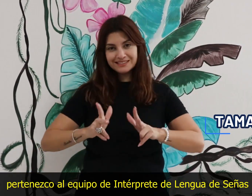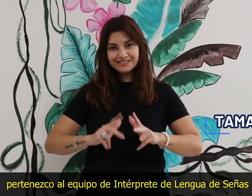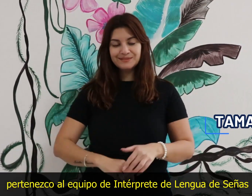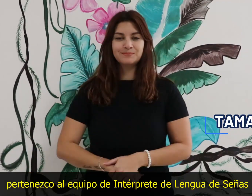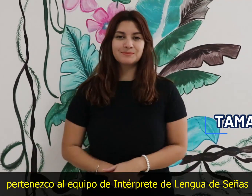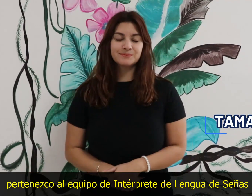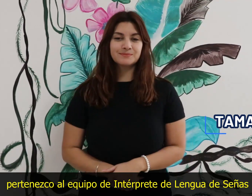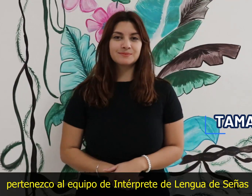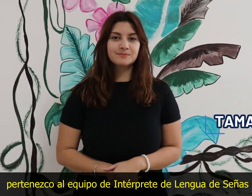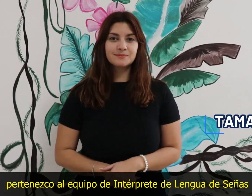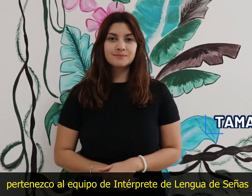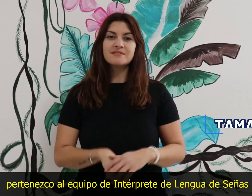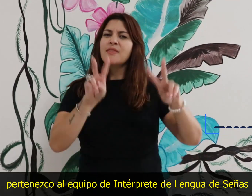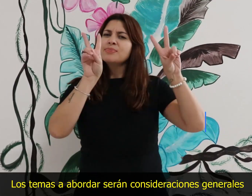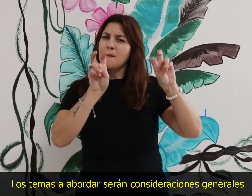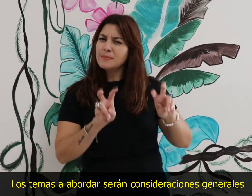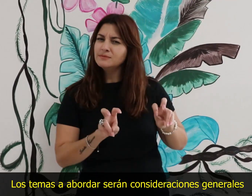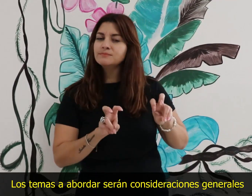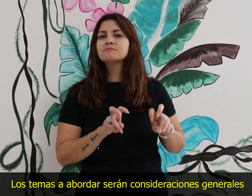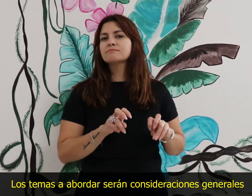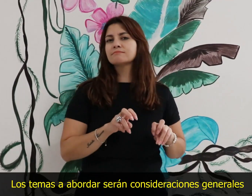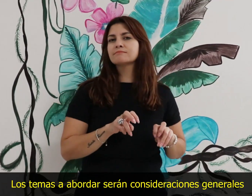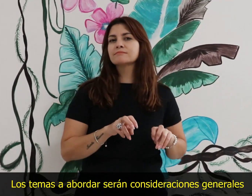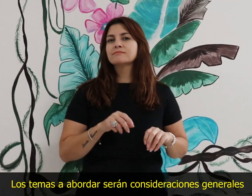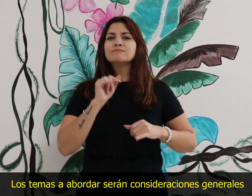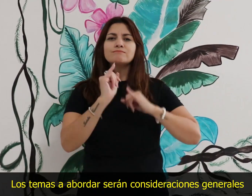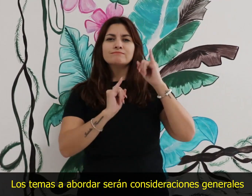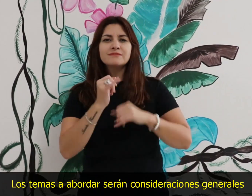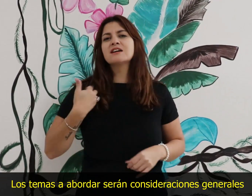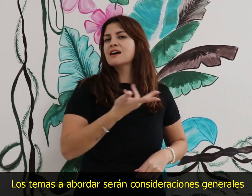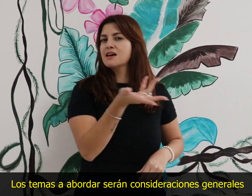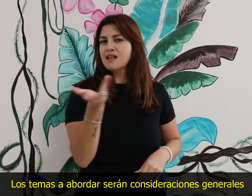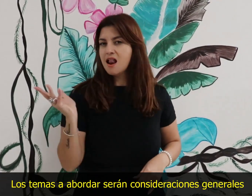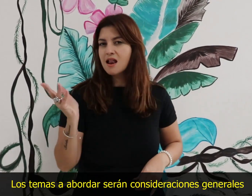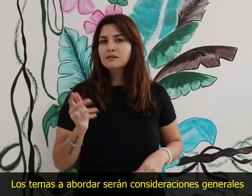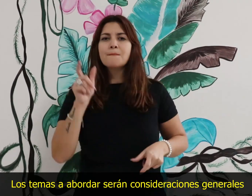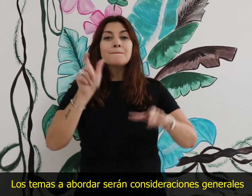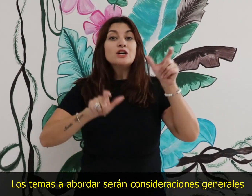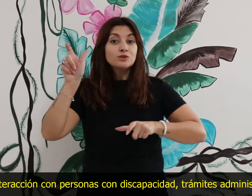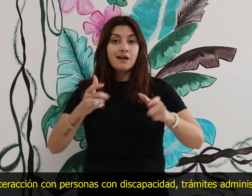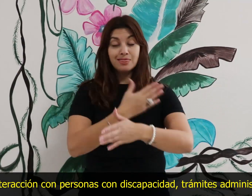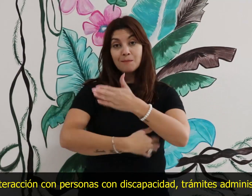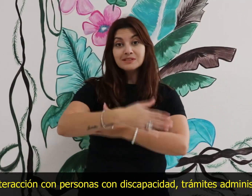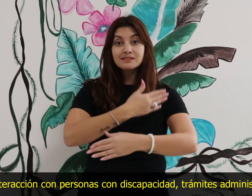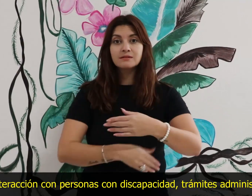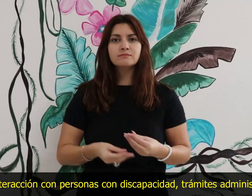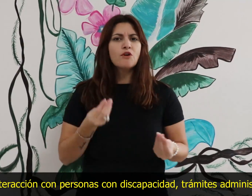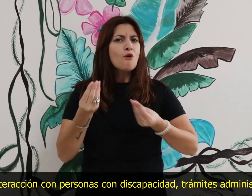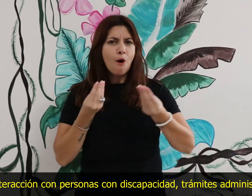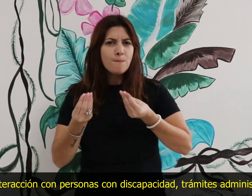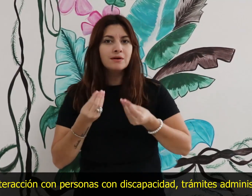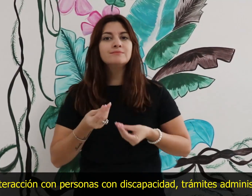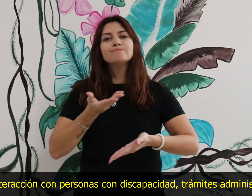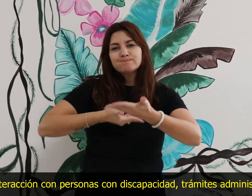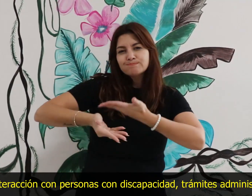Pertenezco al Equipo de Intérprete de Lengua de Señas. Los temas a abordar serán consideraciones generales en la interacción con personas con